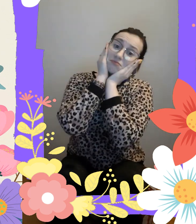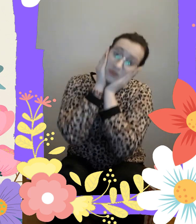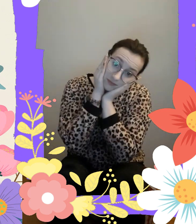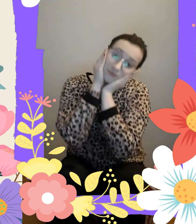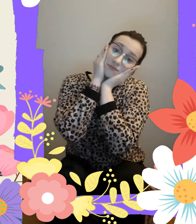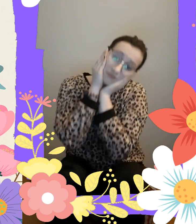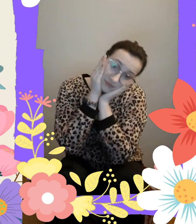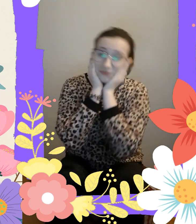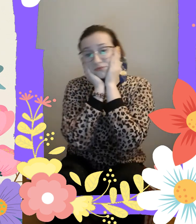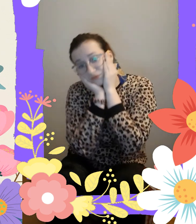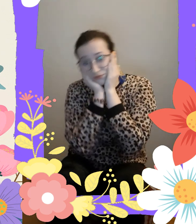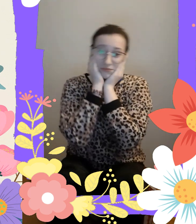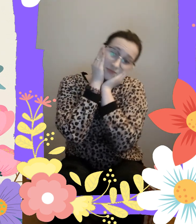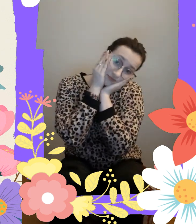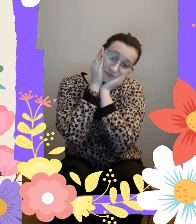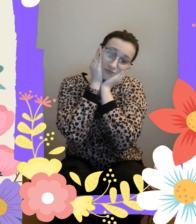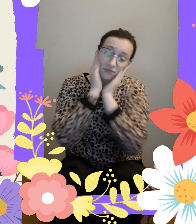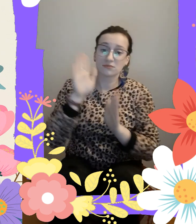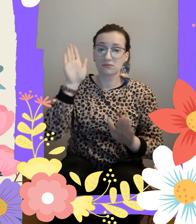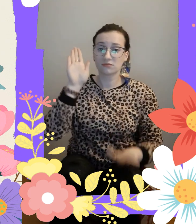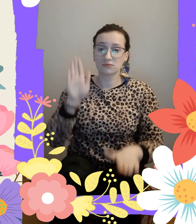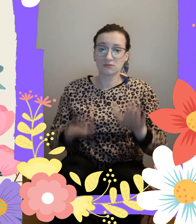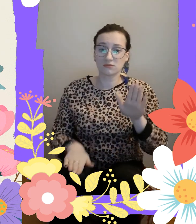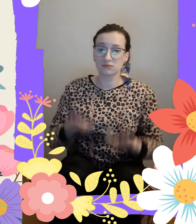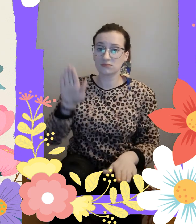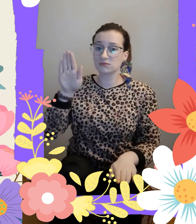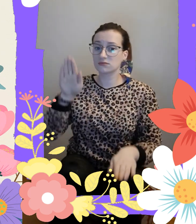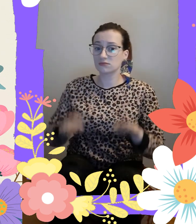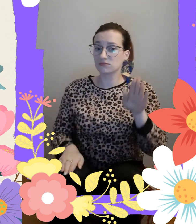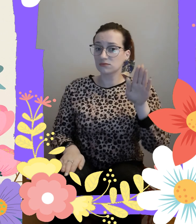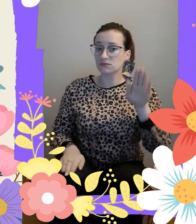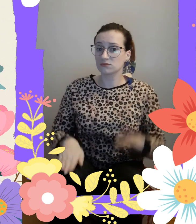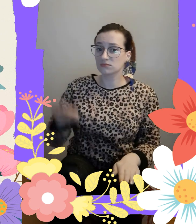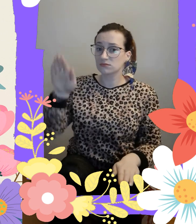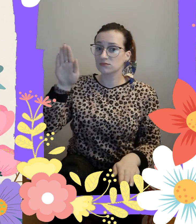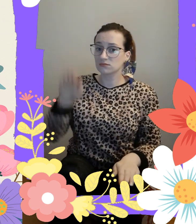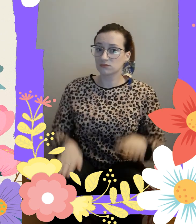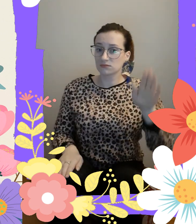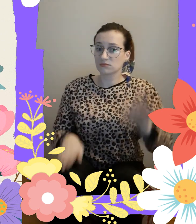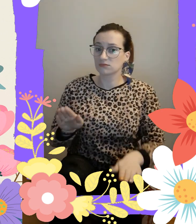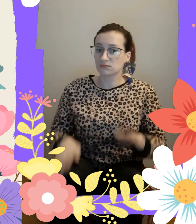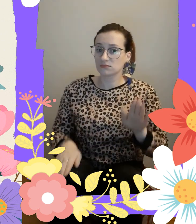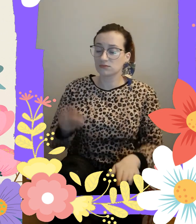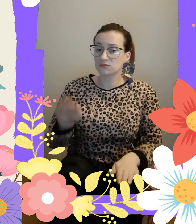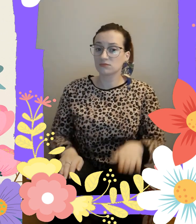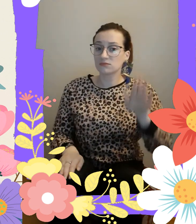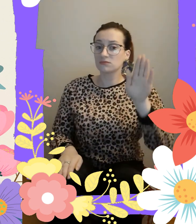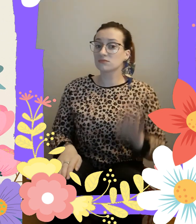problem masz. To, to, to, to